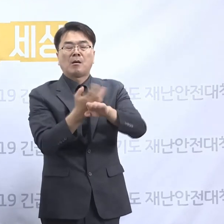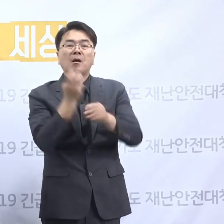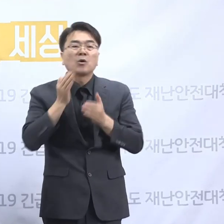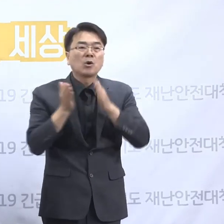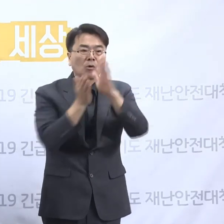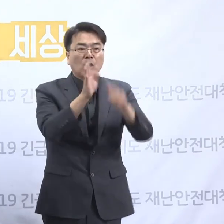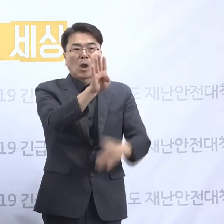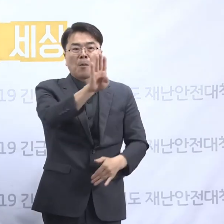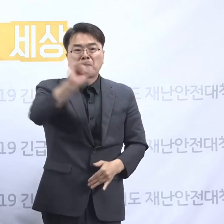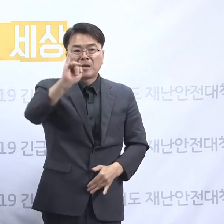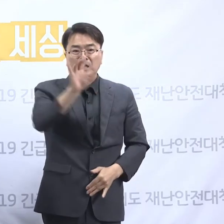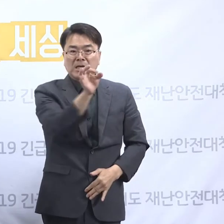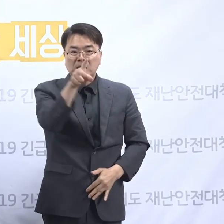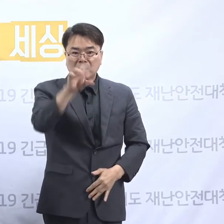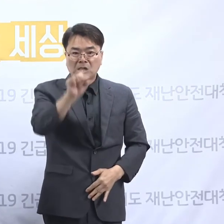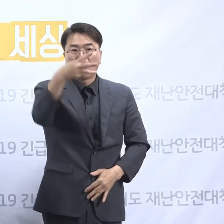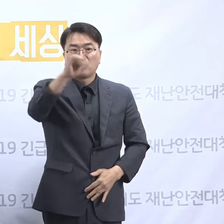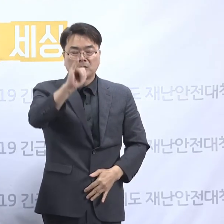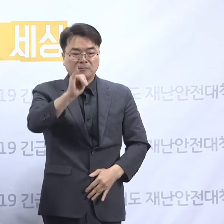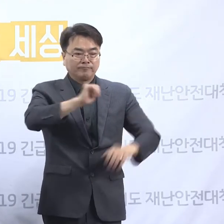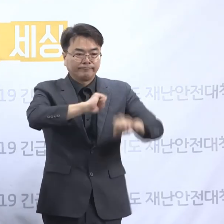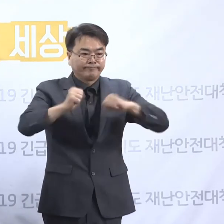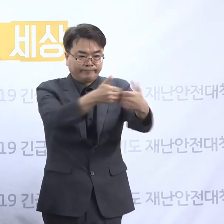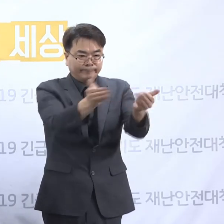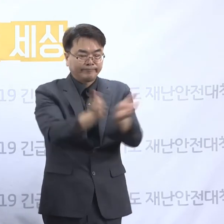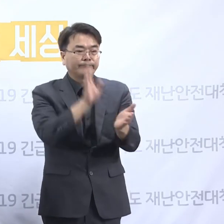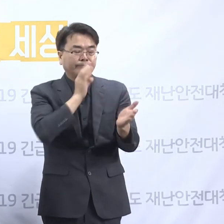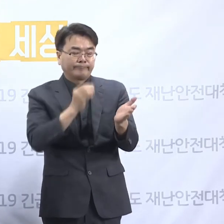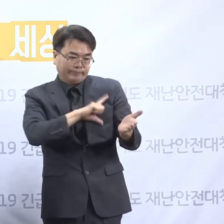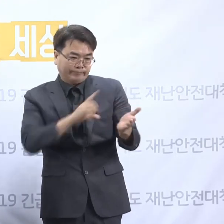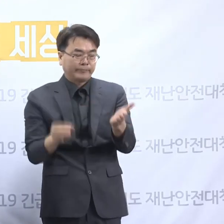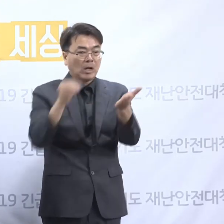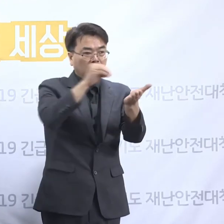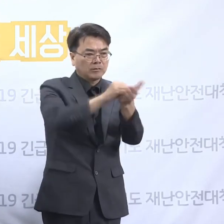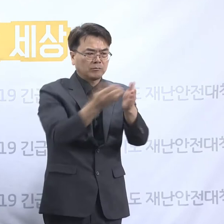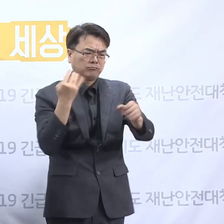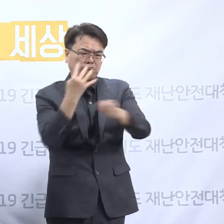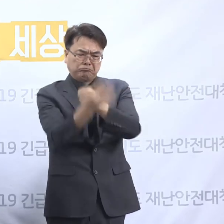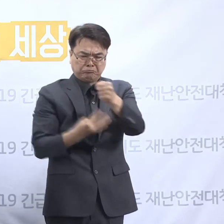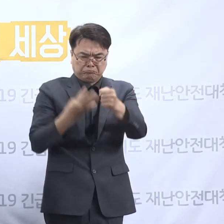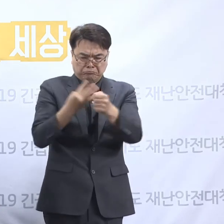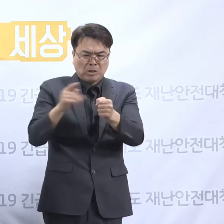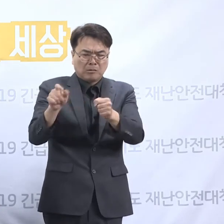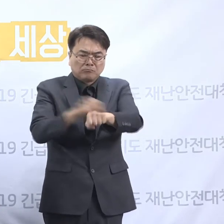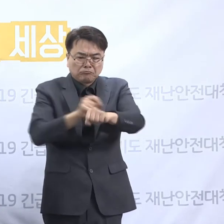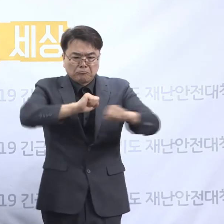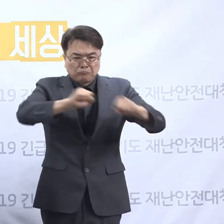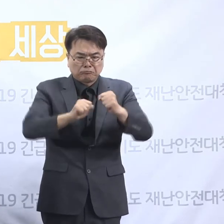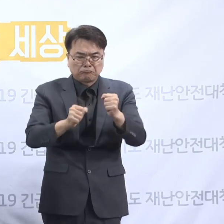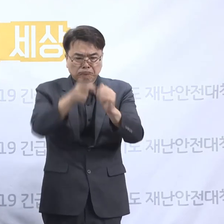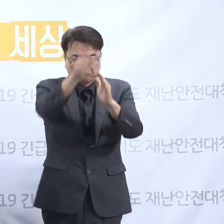등록되어 있는데 최근 4년 이상 어떠한 활동실적도 볼 수가 없었습니다.